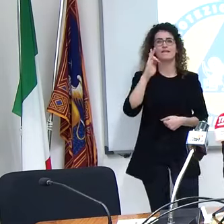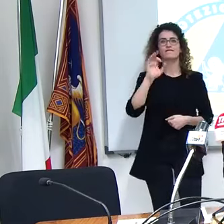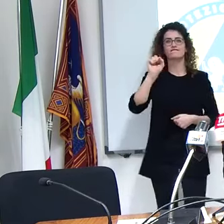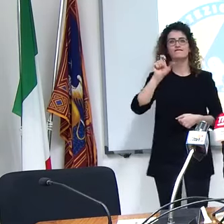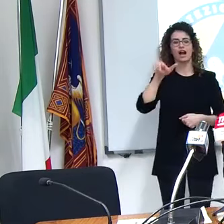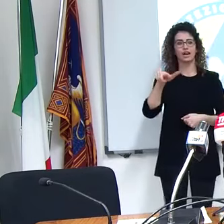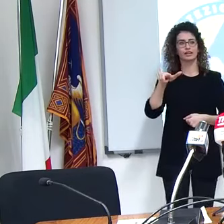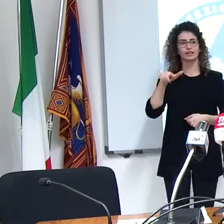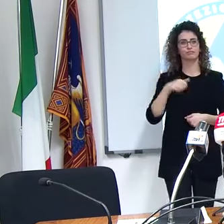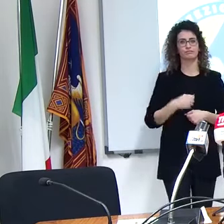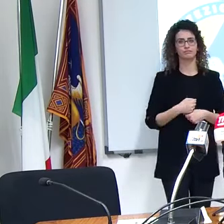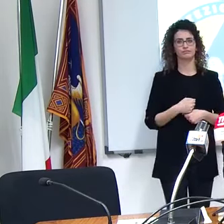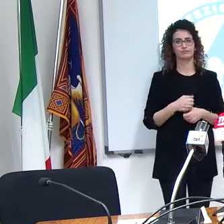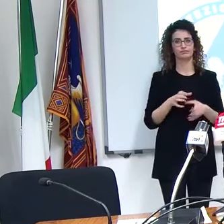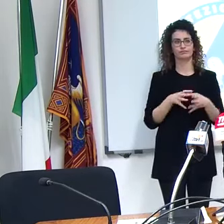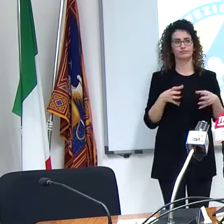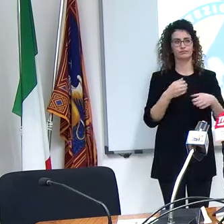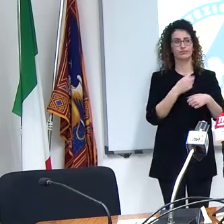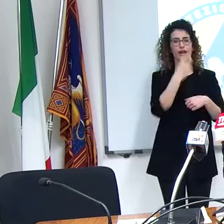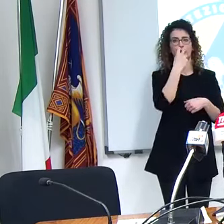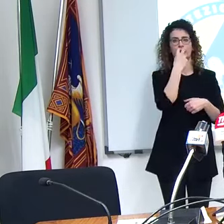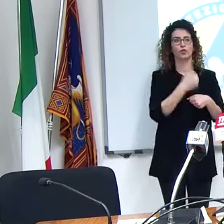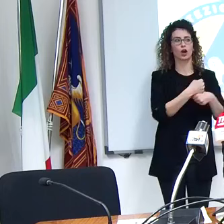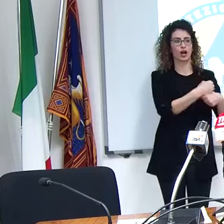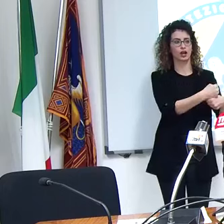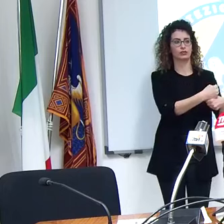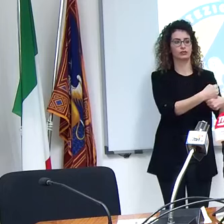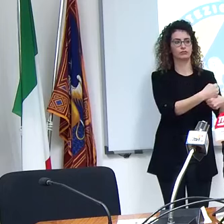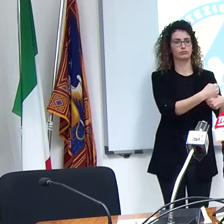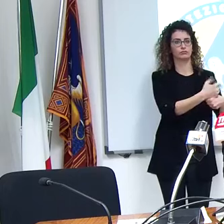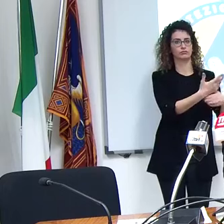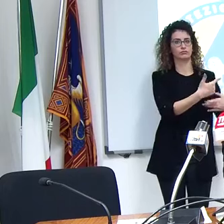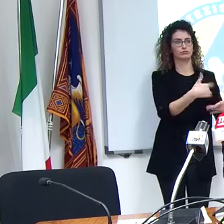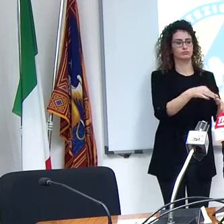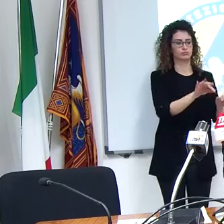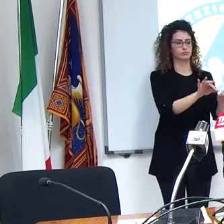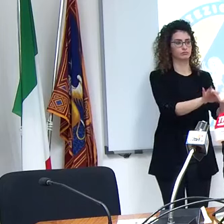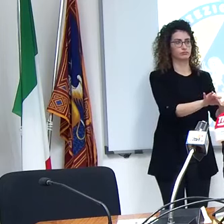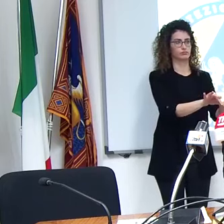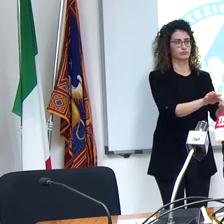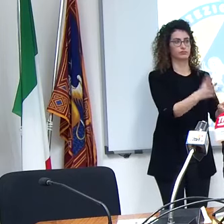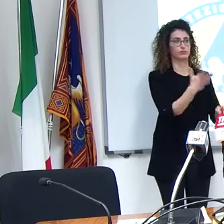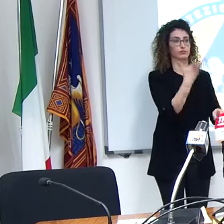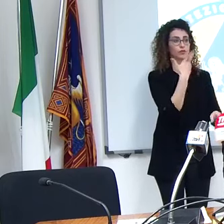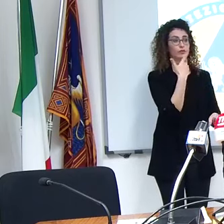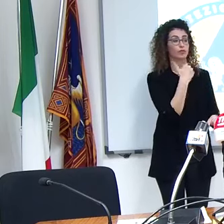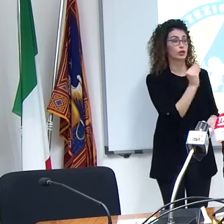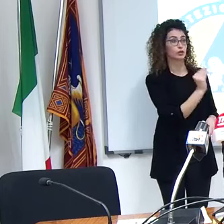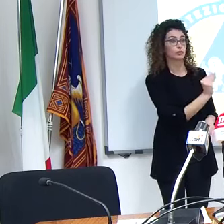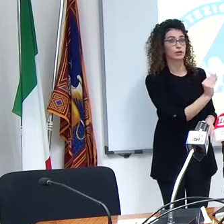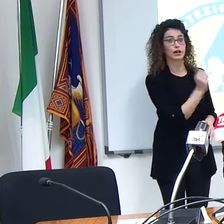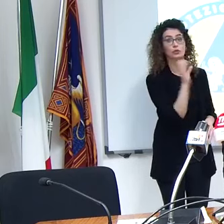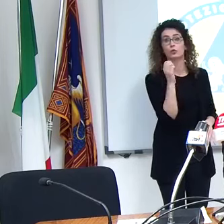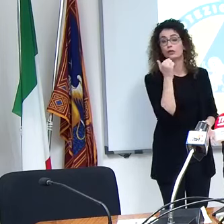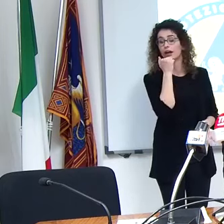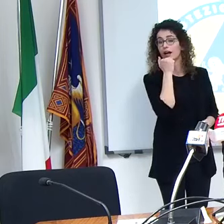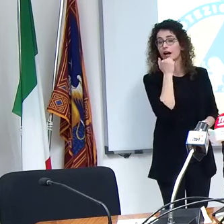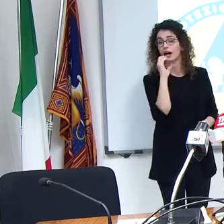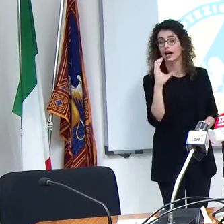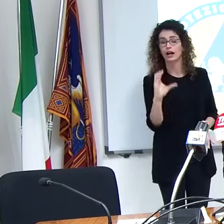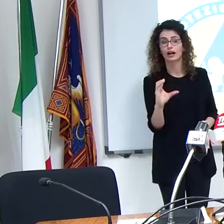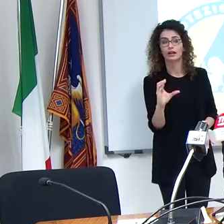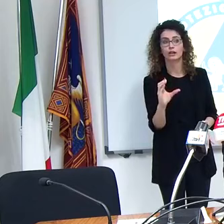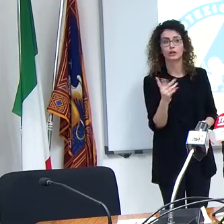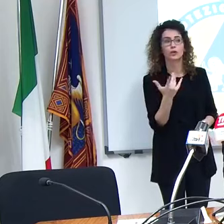dell'avvocato che raggiunge però Carlo perdonami scusa un